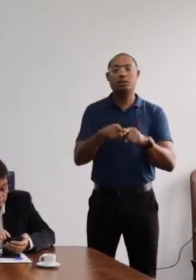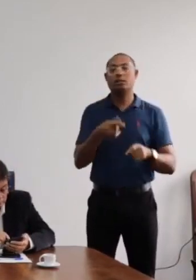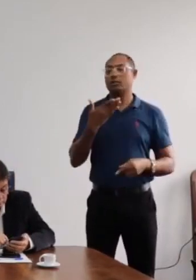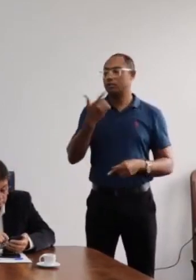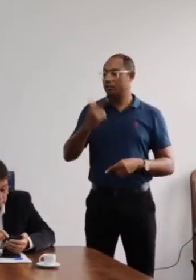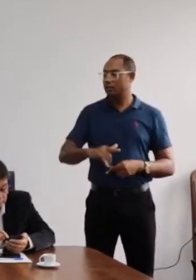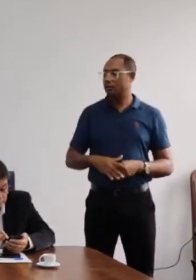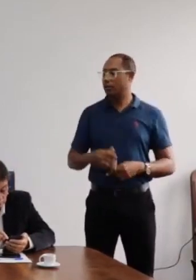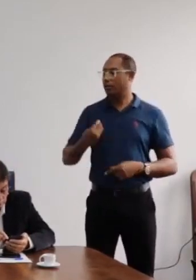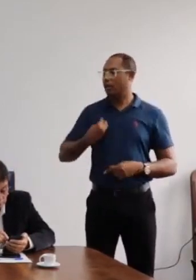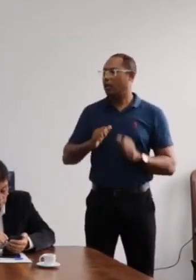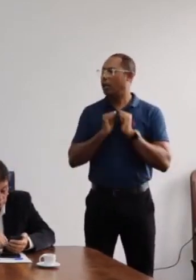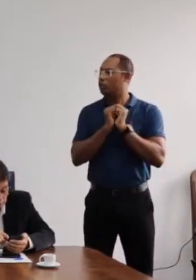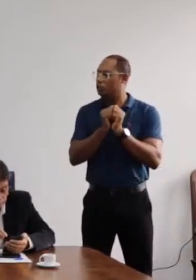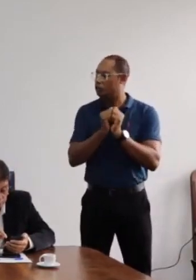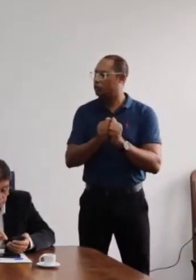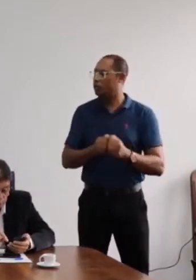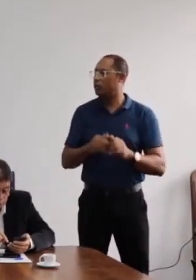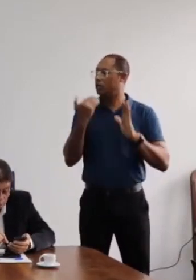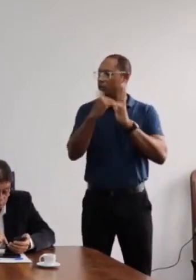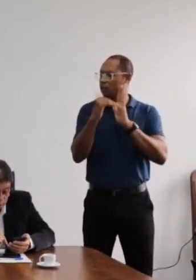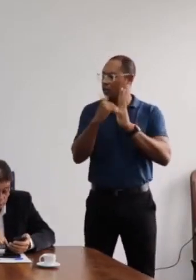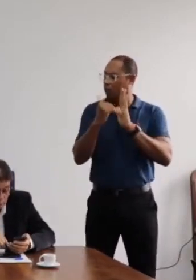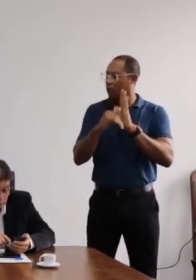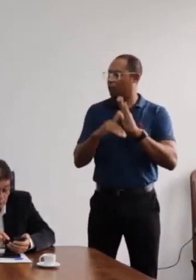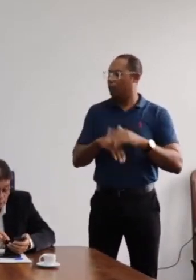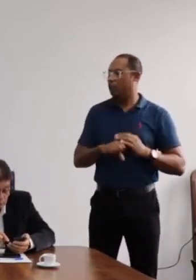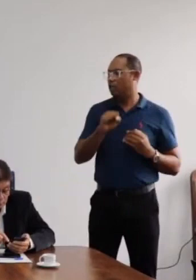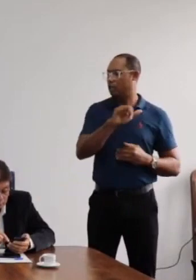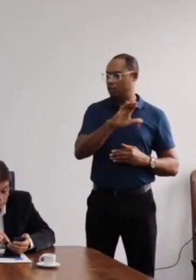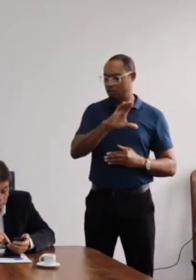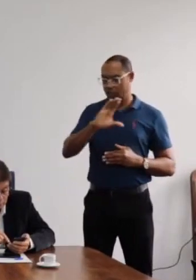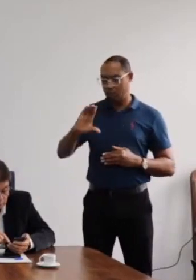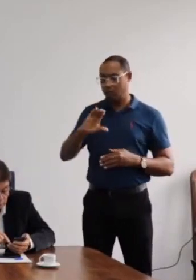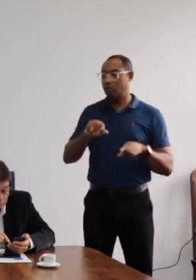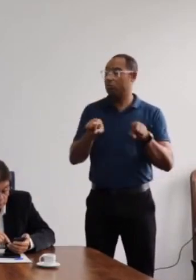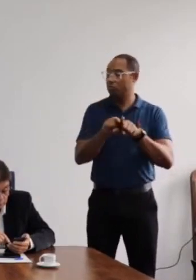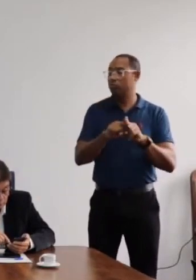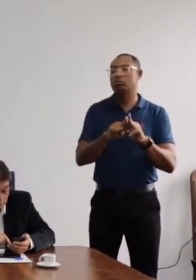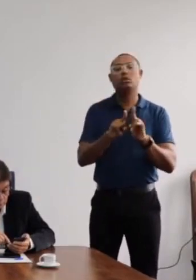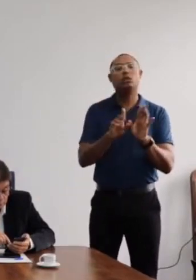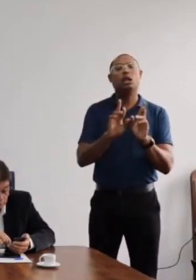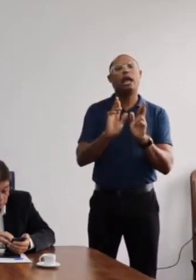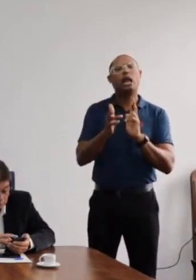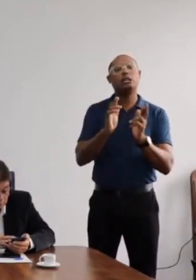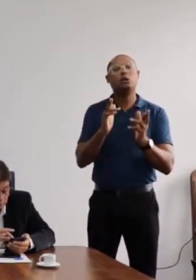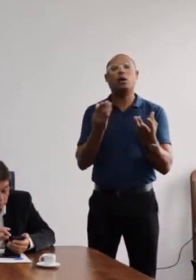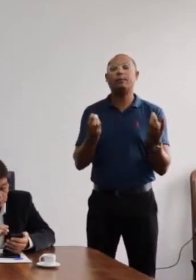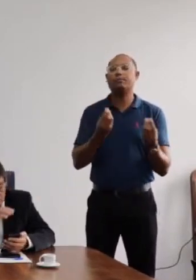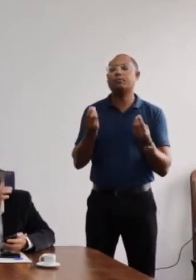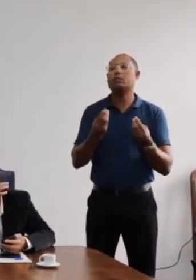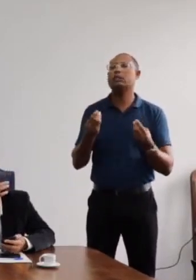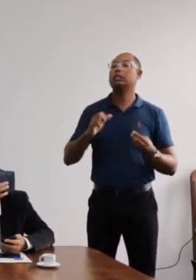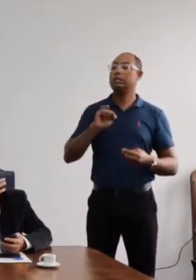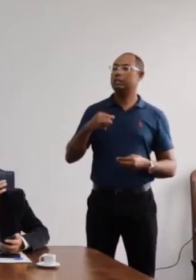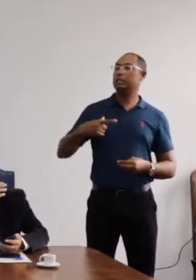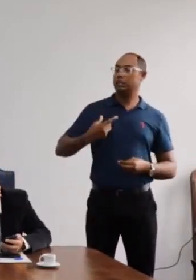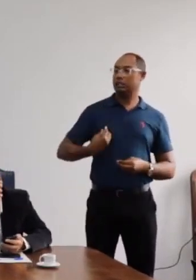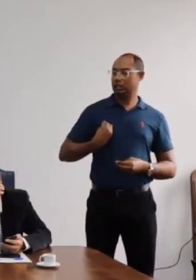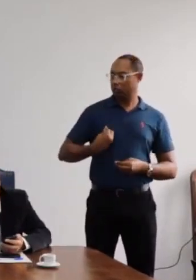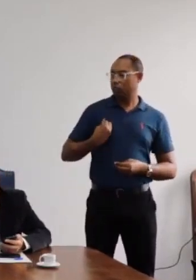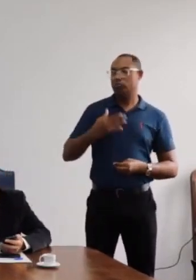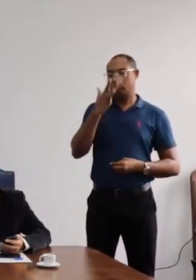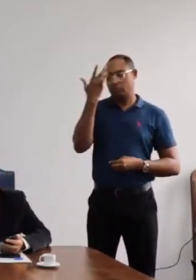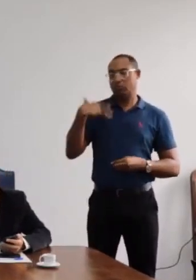certificar aqui junto à Secretaria dos Órgãos Colegiados, a SOC, em relação à existência de quórum.